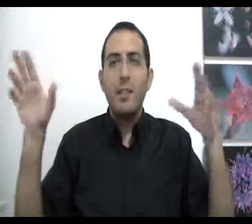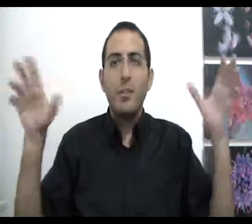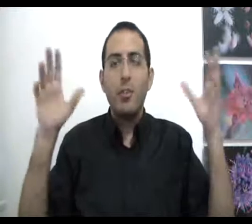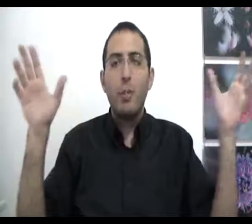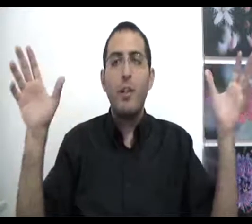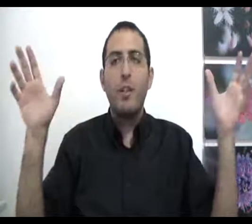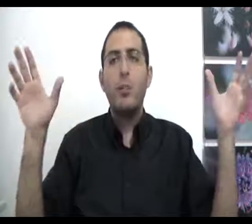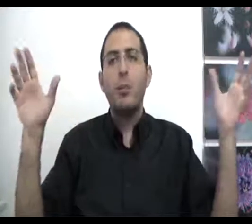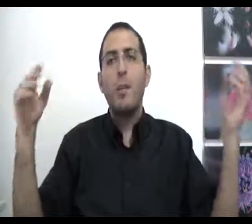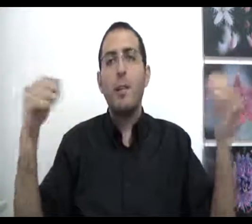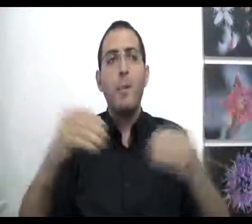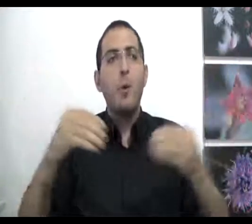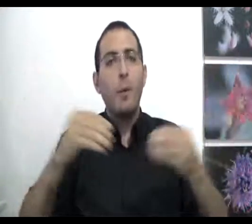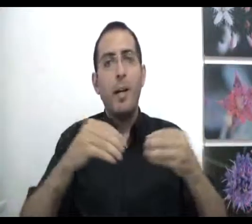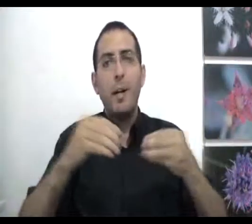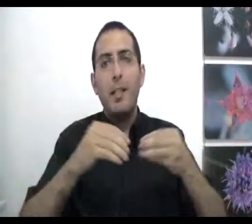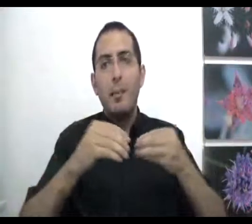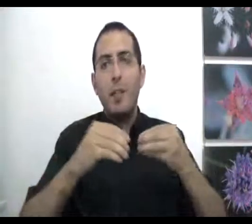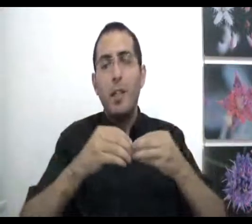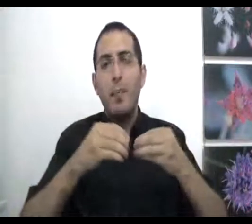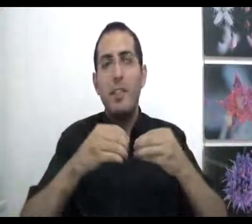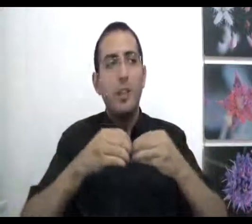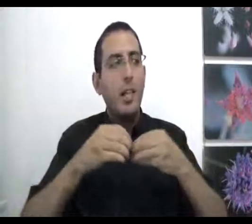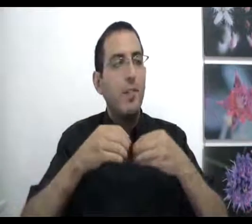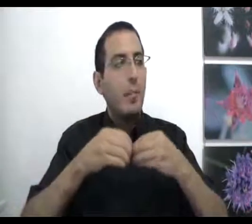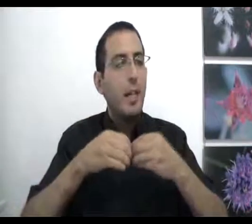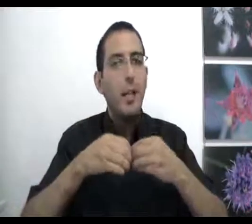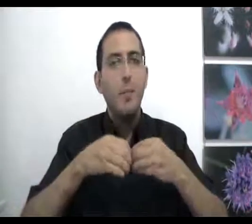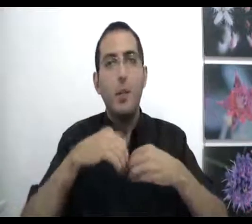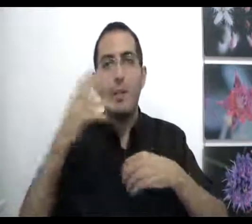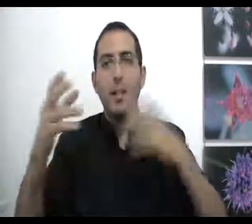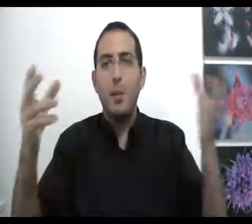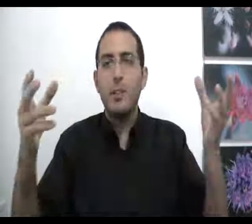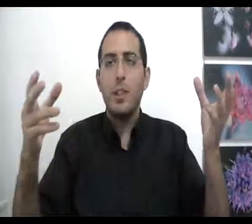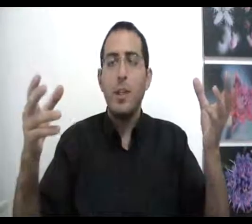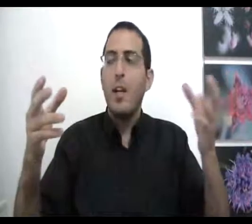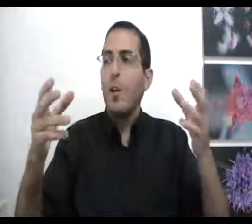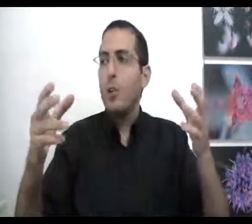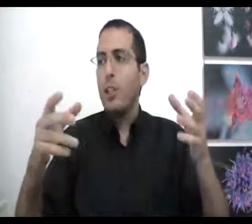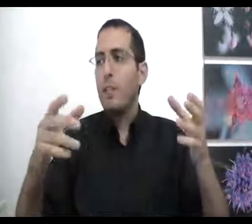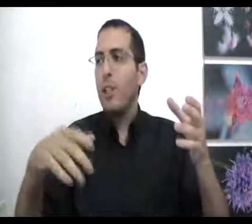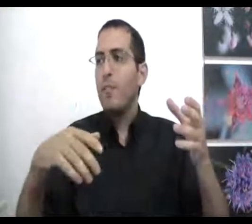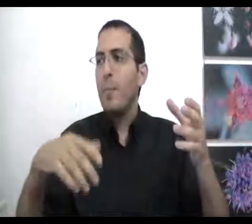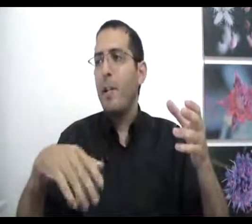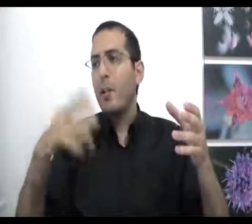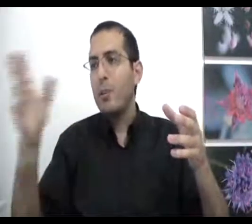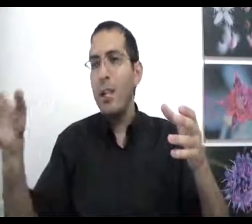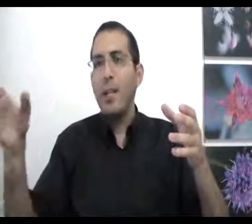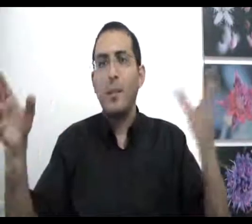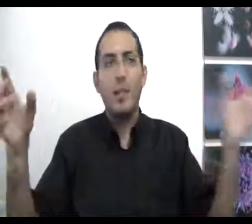והשמאלה שהם הנפרדות הם עדיין מחוברים אחד עם השני בזה שאין הבדל בכלל בין רוצה ללא רוצה כל שכן שאין הבדל בין אני רוצה ללכת ימינה